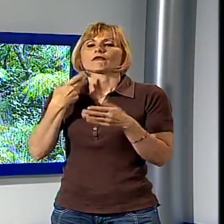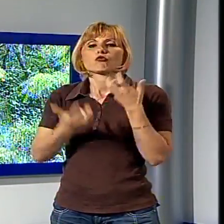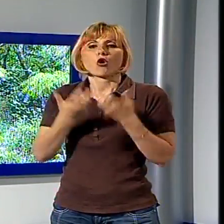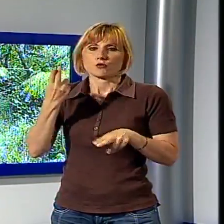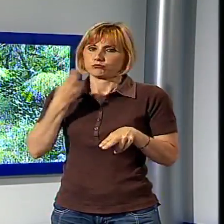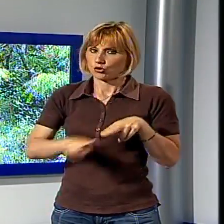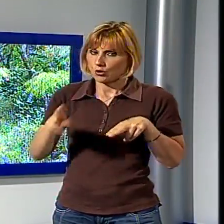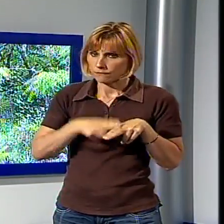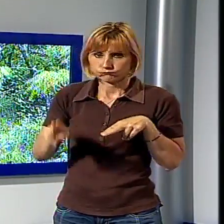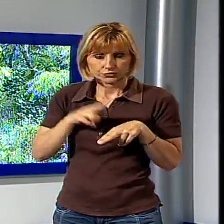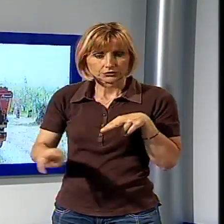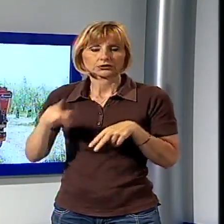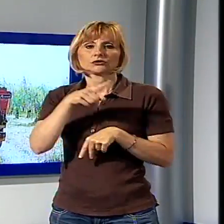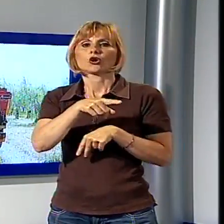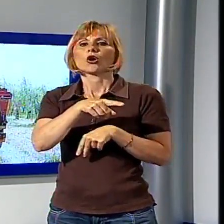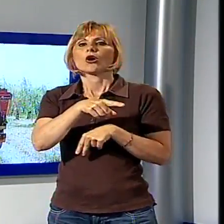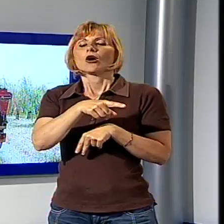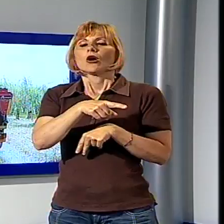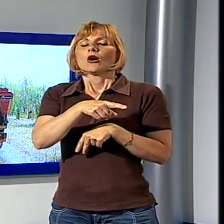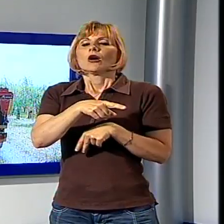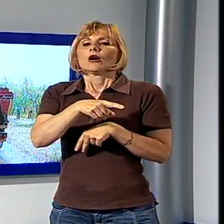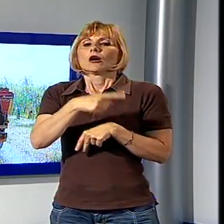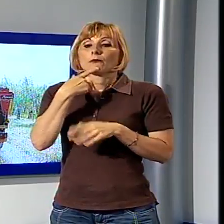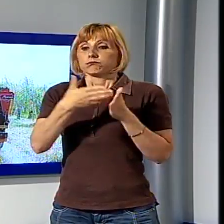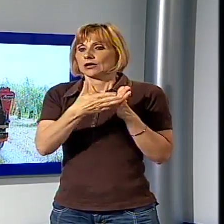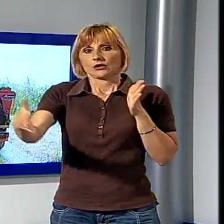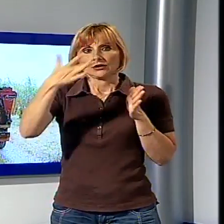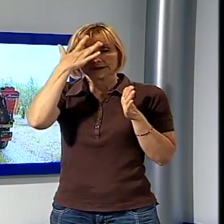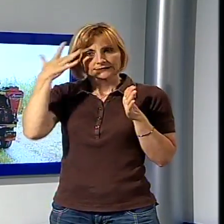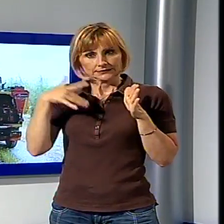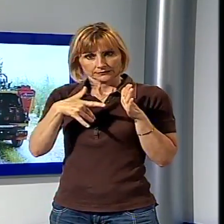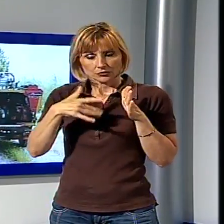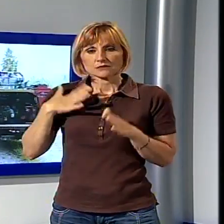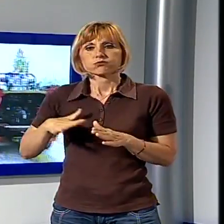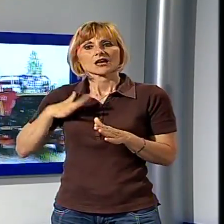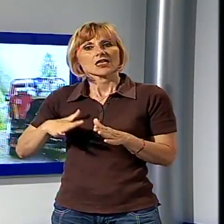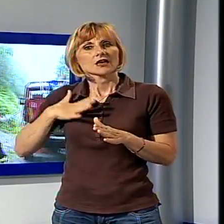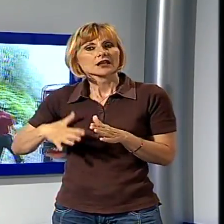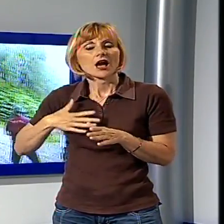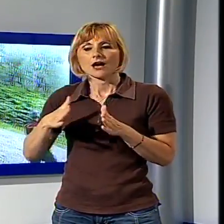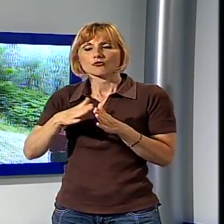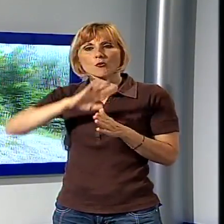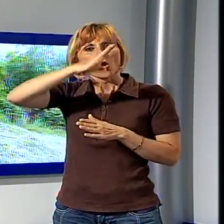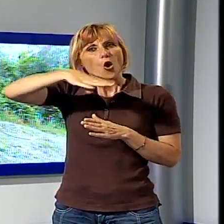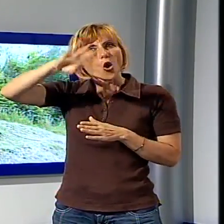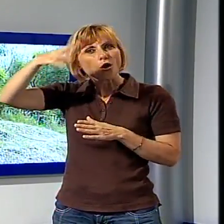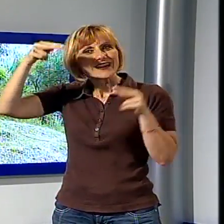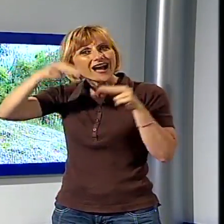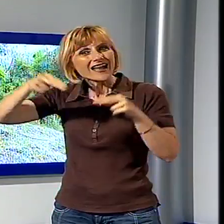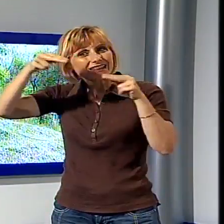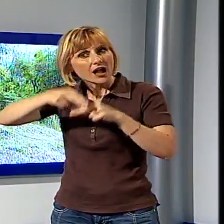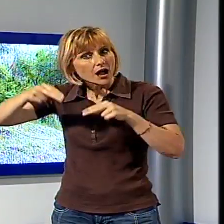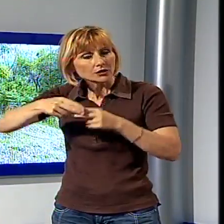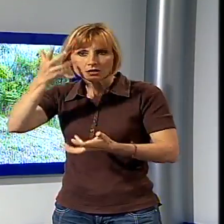periodo estivo La speranza è che questa non sia l'opera di un piromane dato che per molti anni queste colline sono state